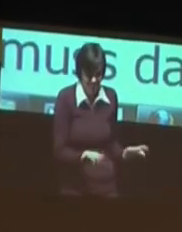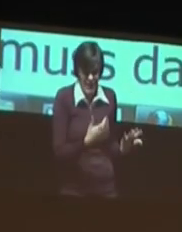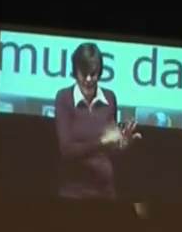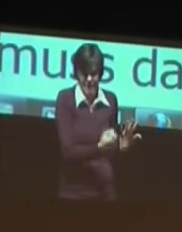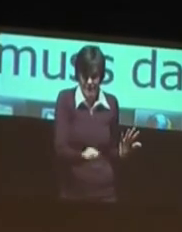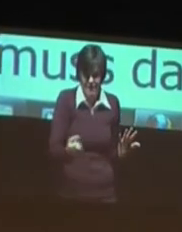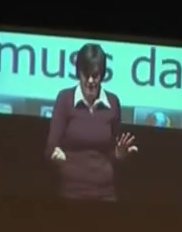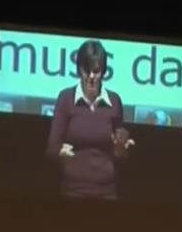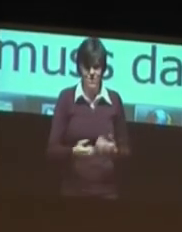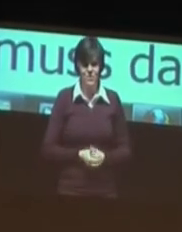Gut, herzlichen Dank.